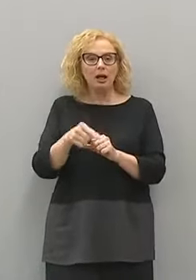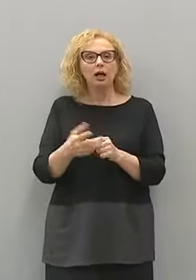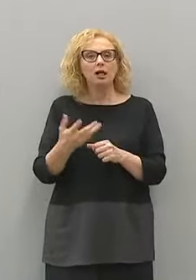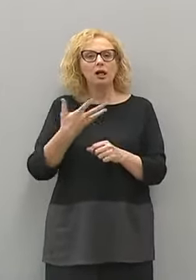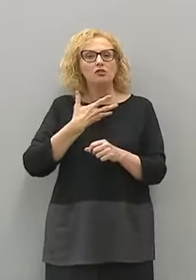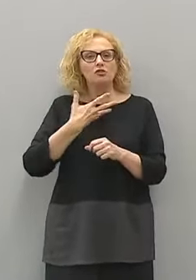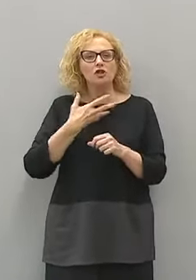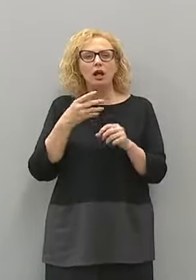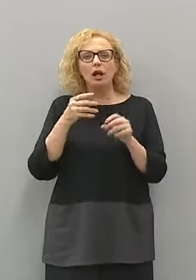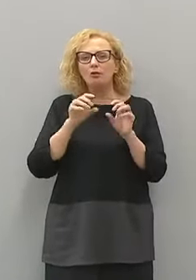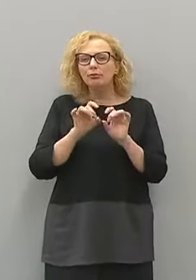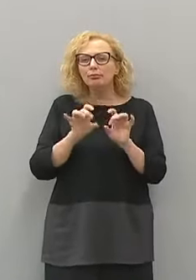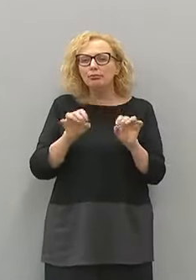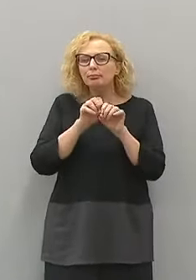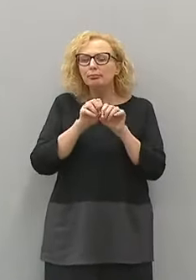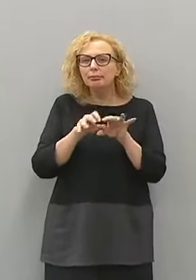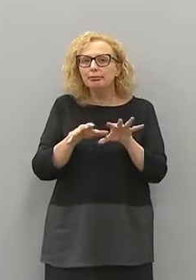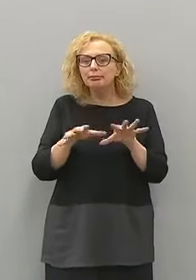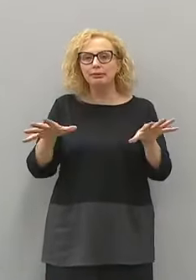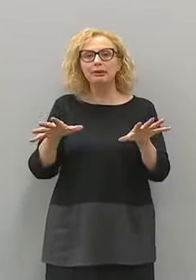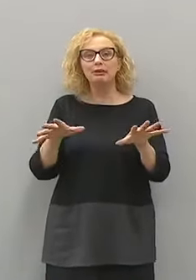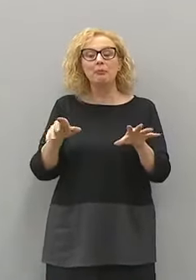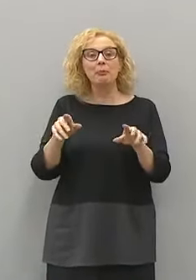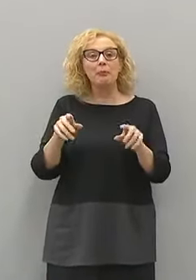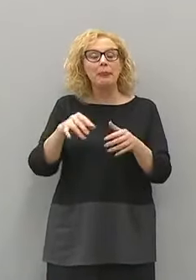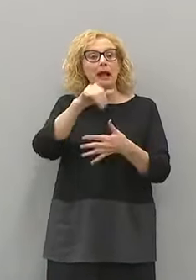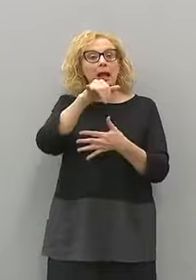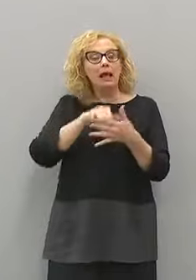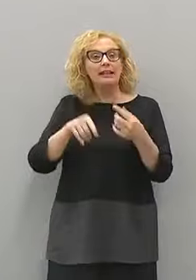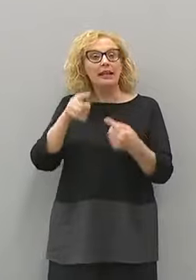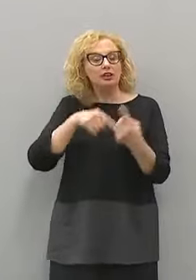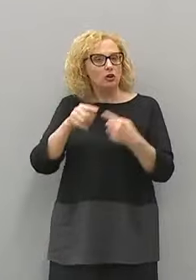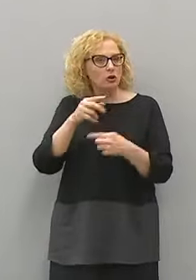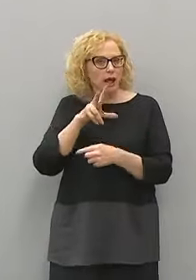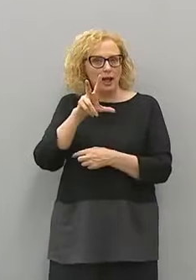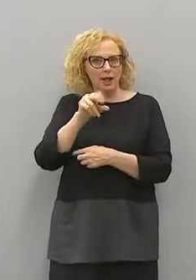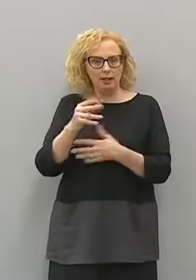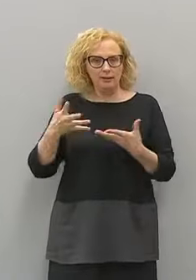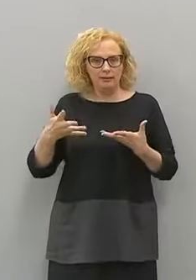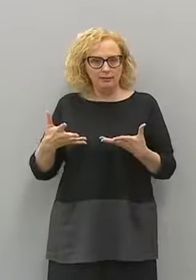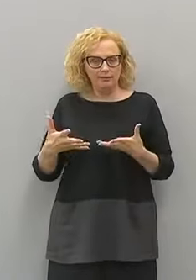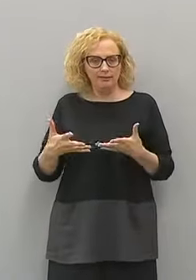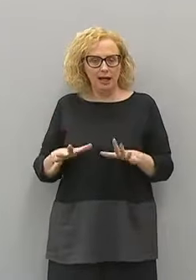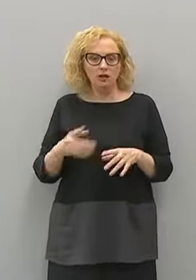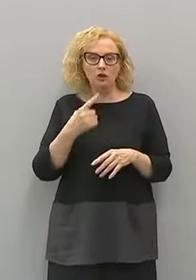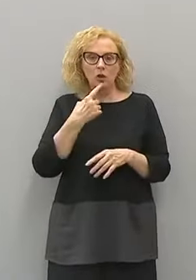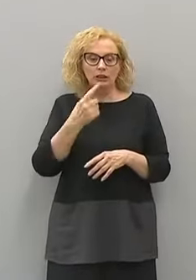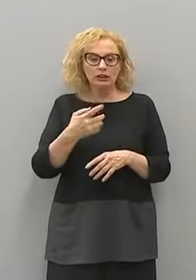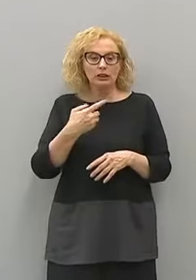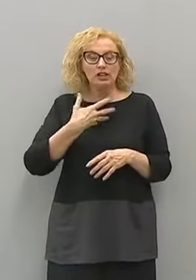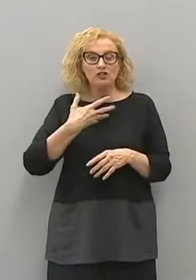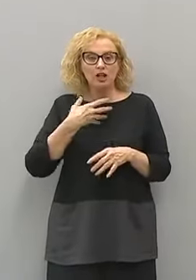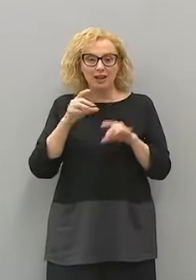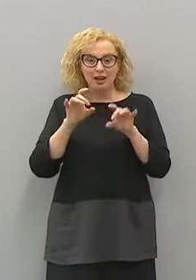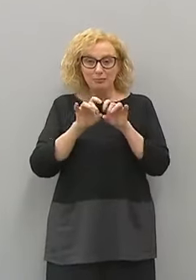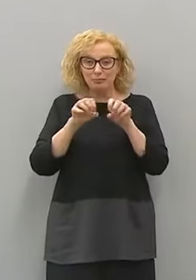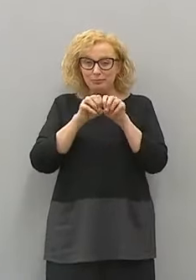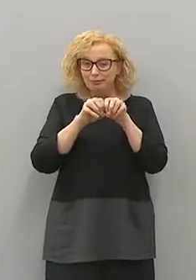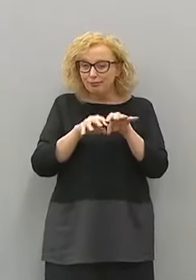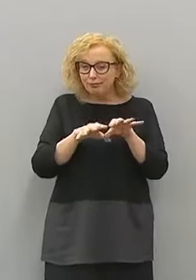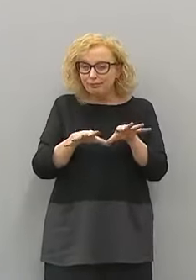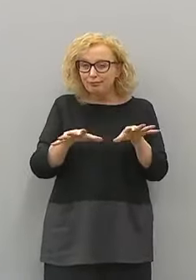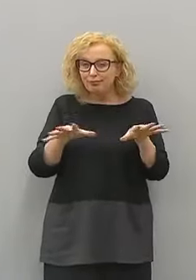della circolazione virale e questa circolare lo dice e dice chiaramente che se c'è una circolazione diffusa